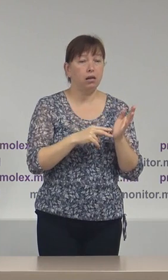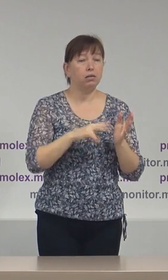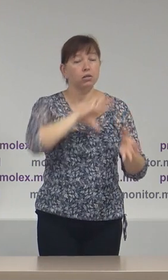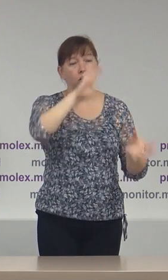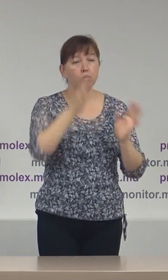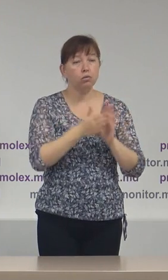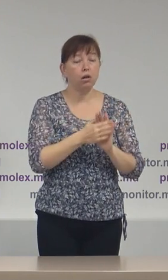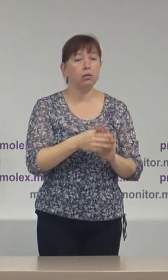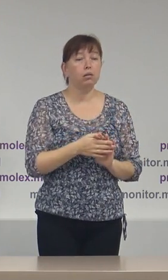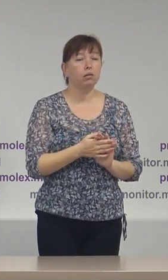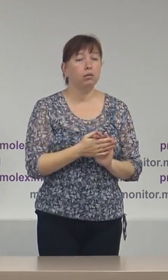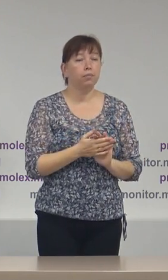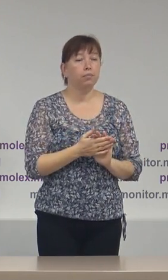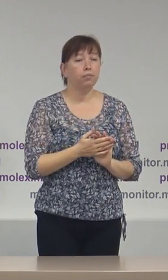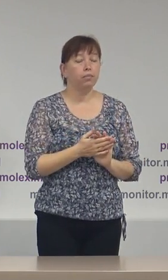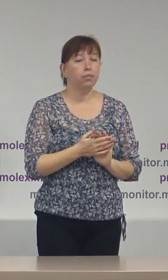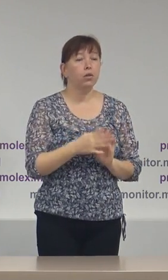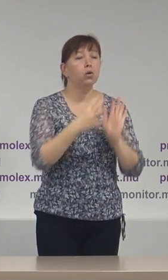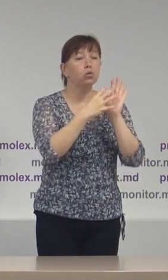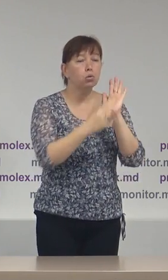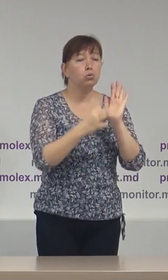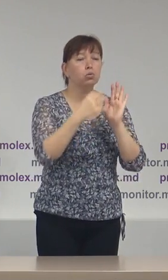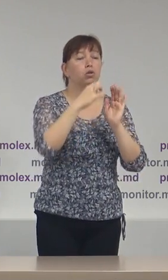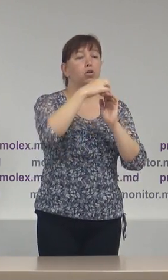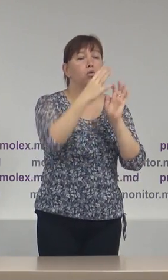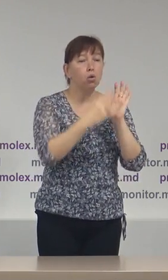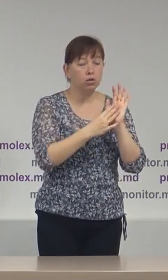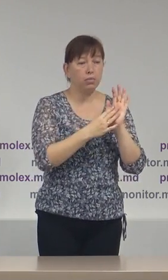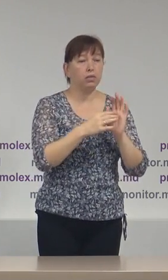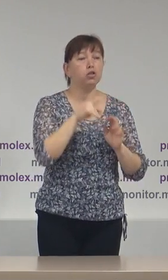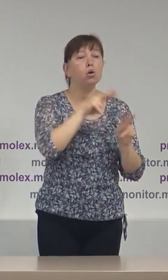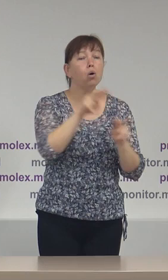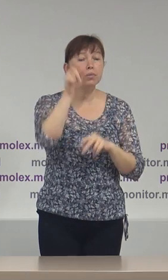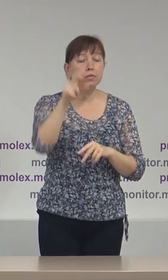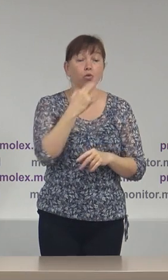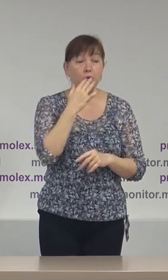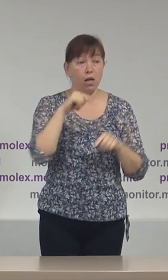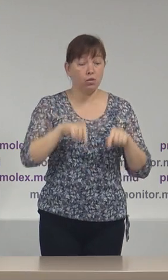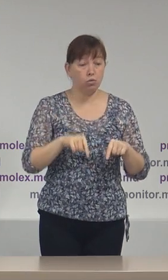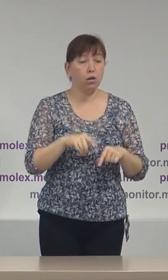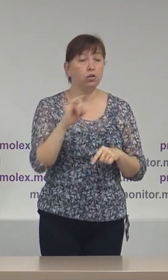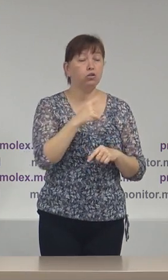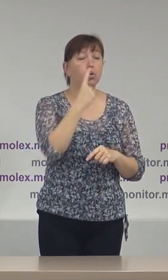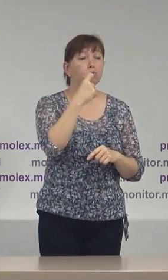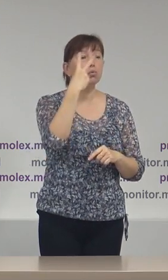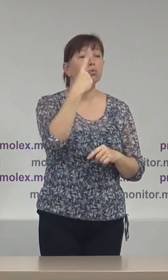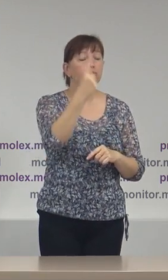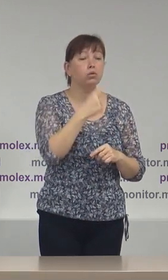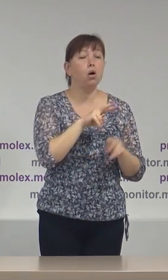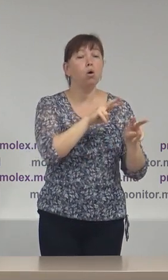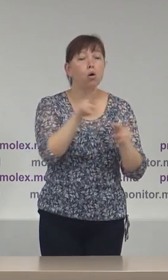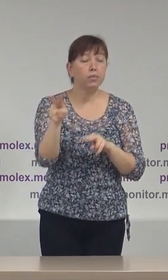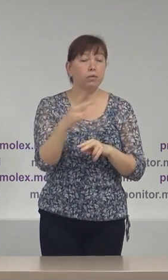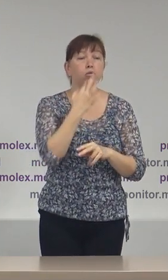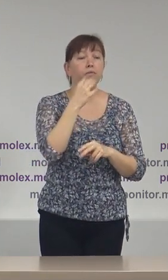Electorală Centrală un număr total de 919 observatori naționali și 121 observatori